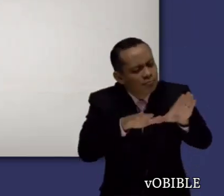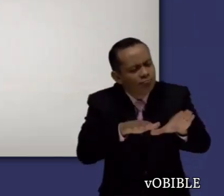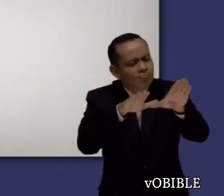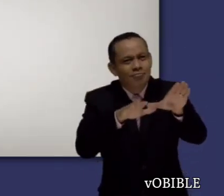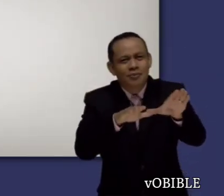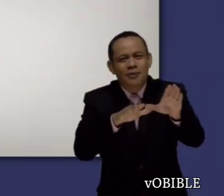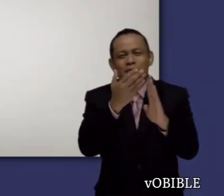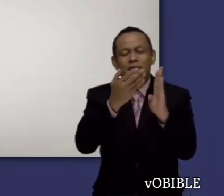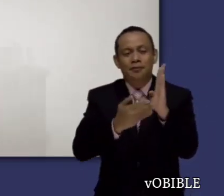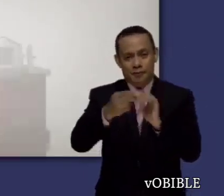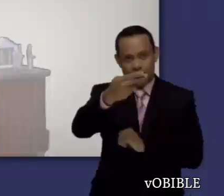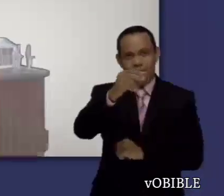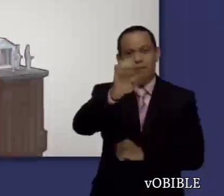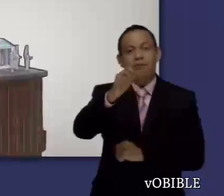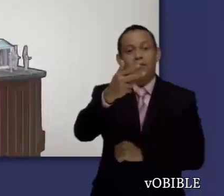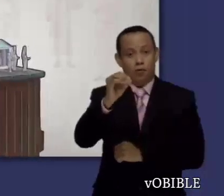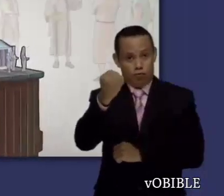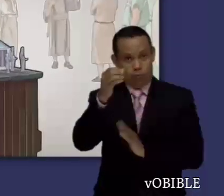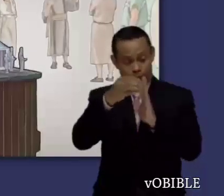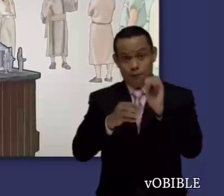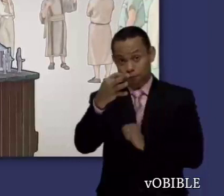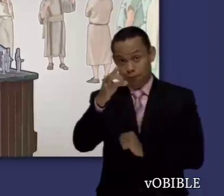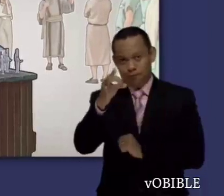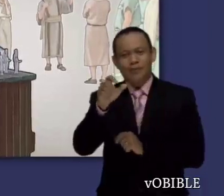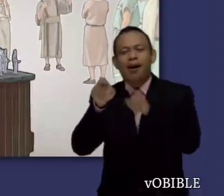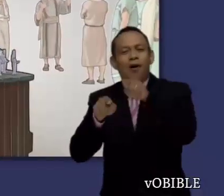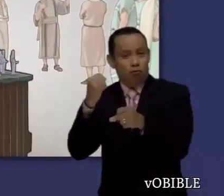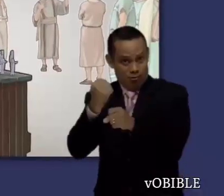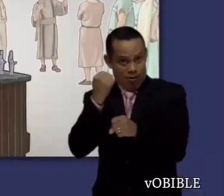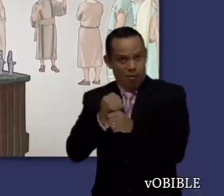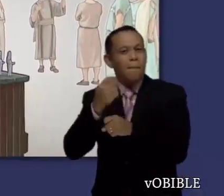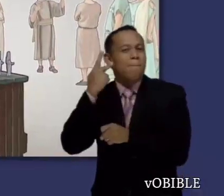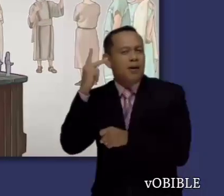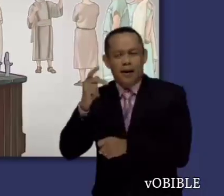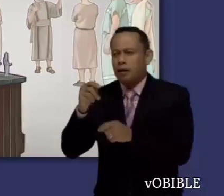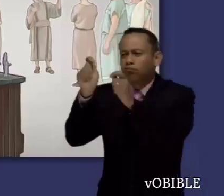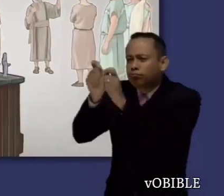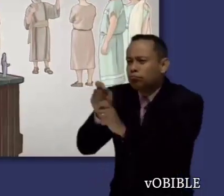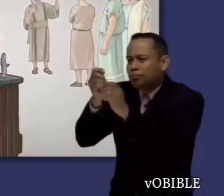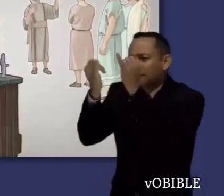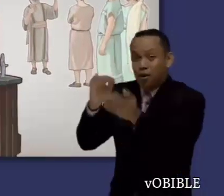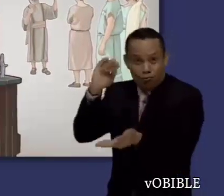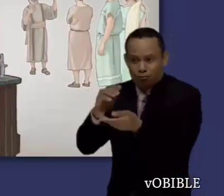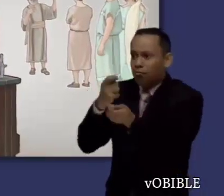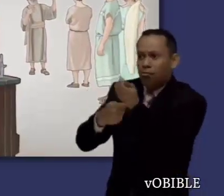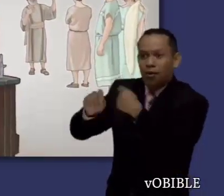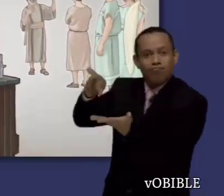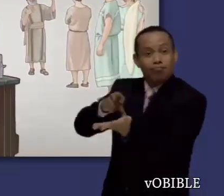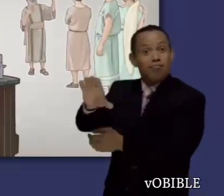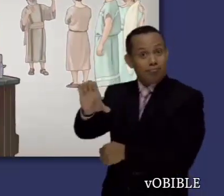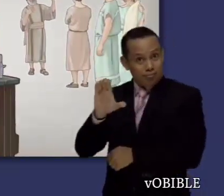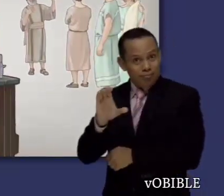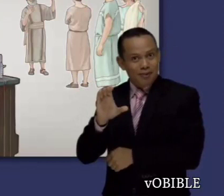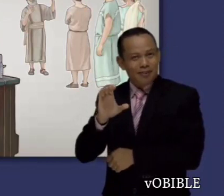Como relata el capítulo 19 de Hechos, los plateros de Éfeso ganaban mucho dinero vendiendo pequeños templetes de Artemis hechos